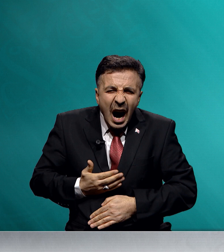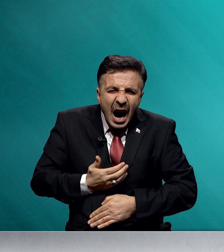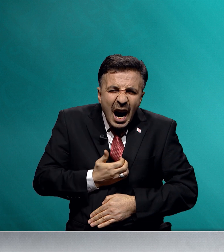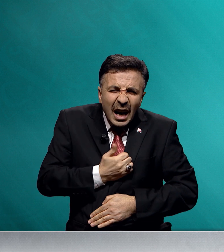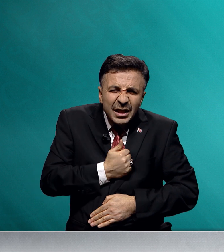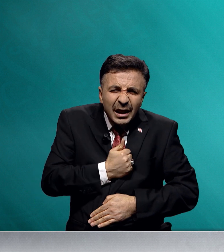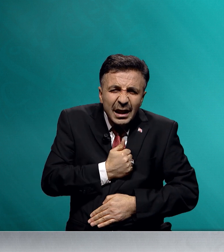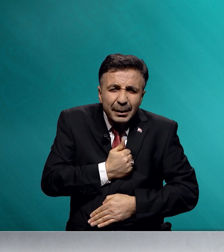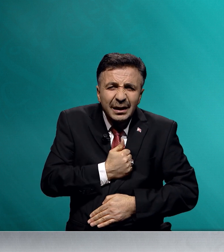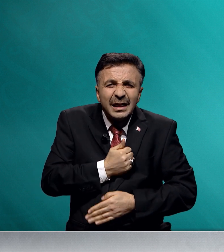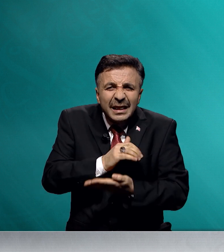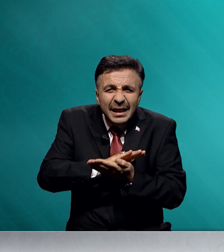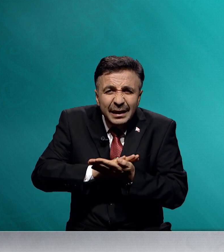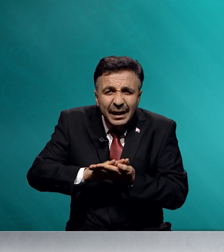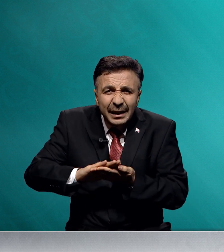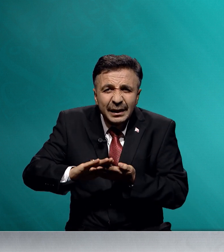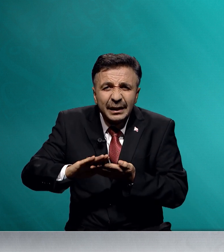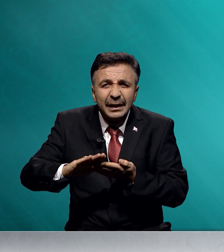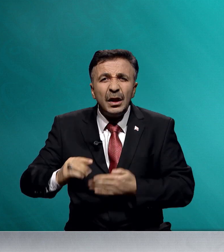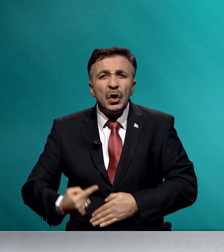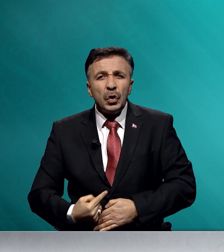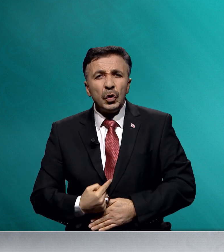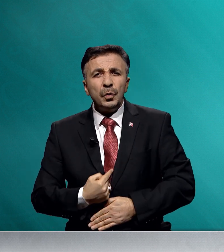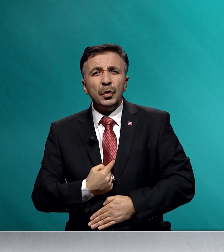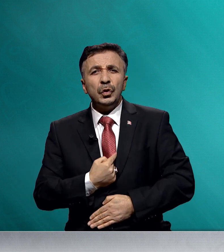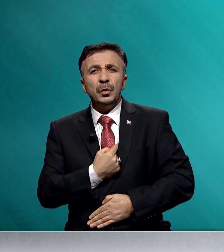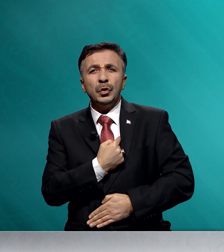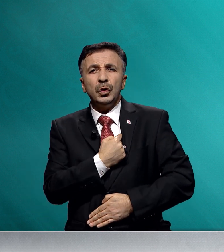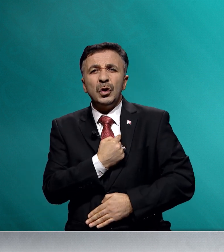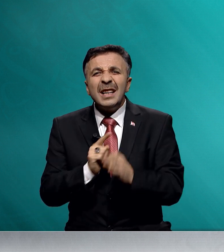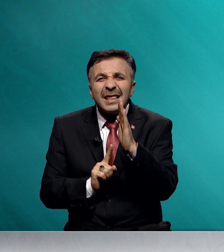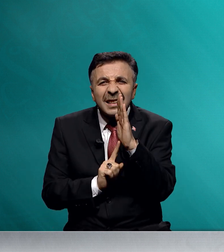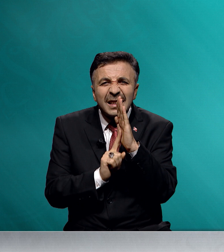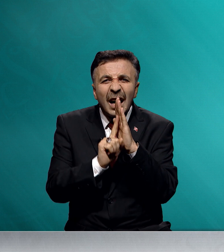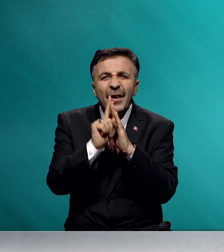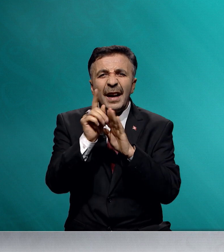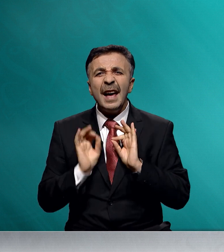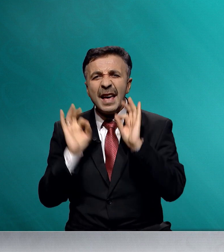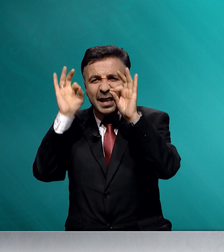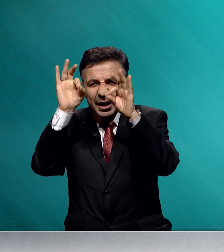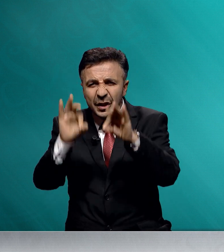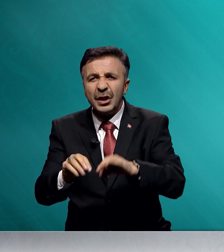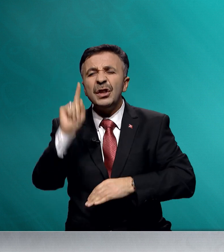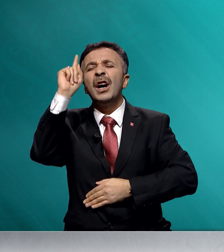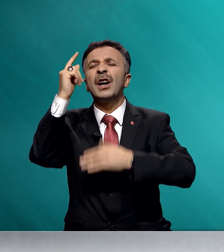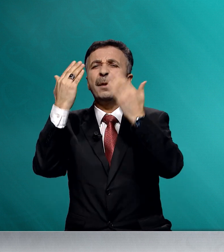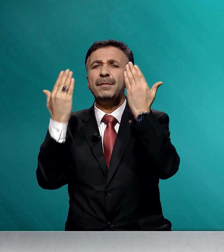Acılarımızı dindir, umudumuzu zafere eriştir ya Rabbi.